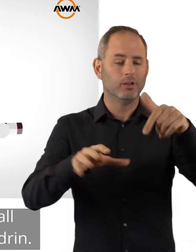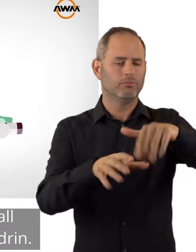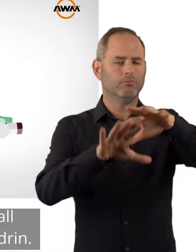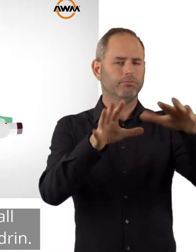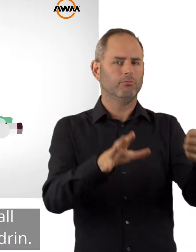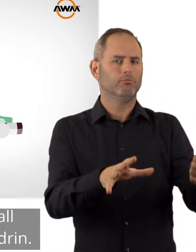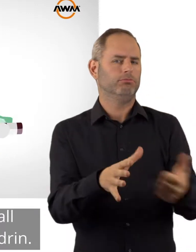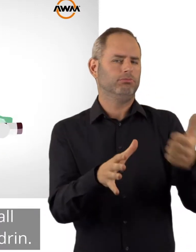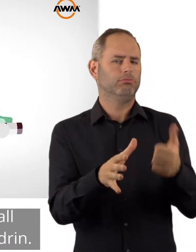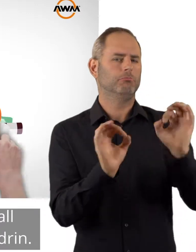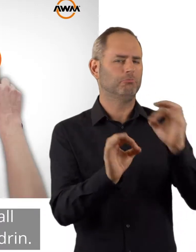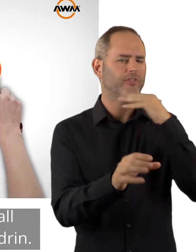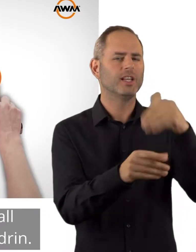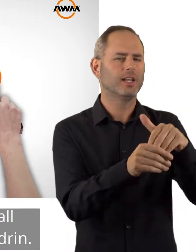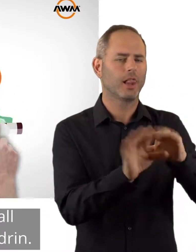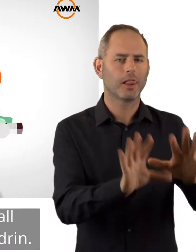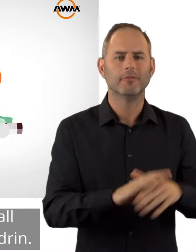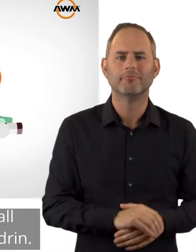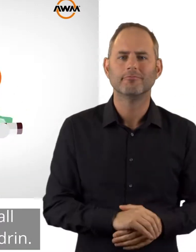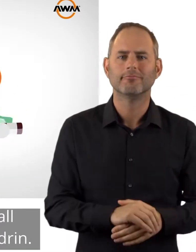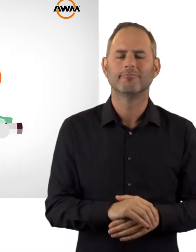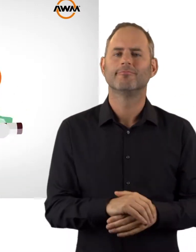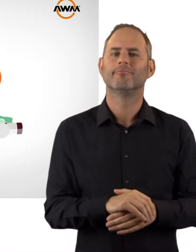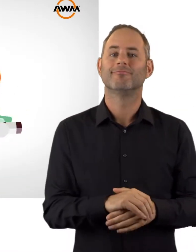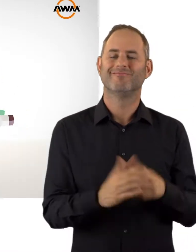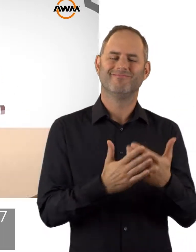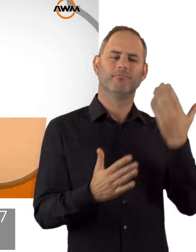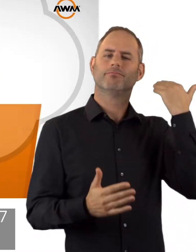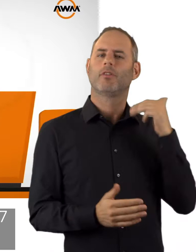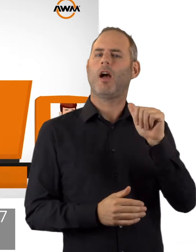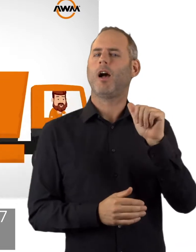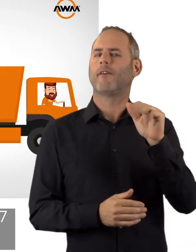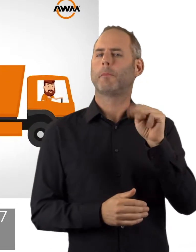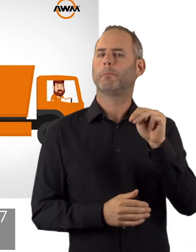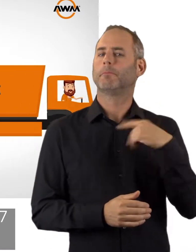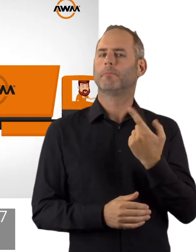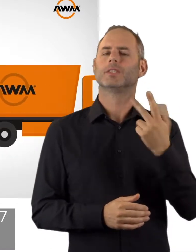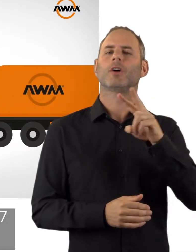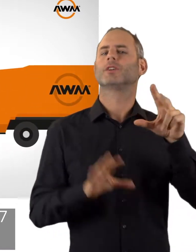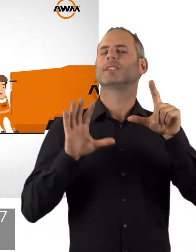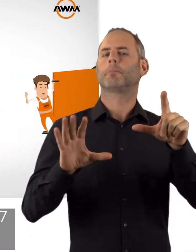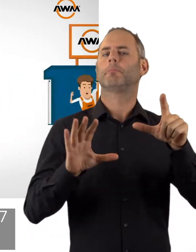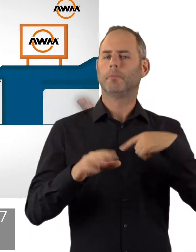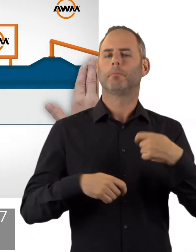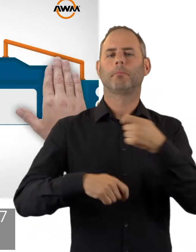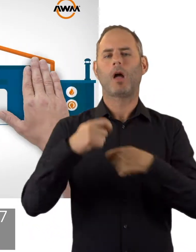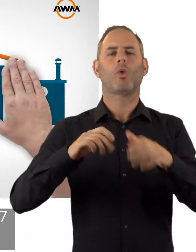steckt nämlich noch richtig viel drin. Deswegen hat der AWM 2007 eine